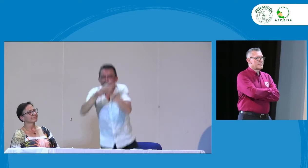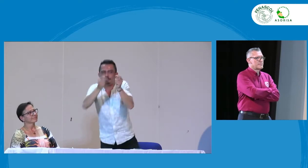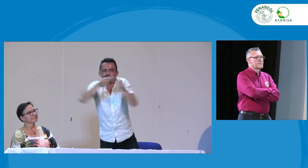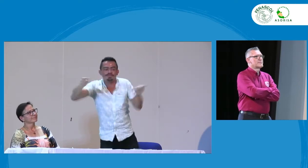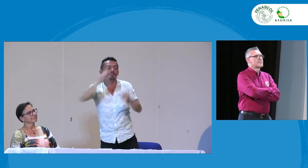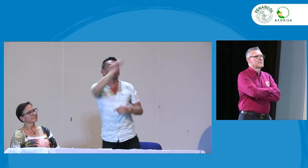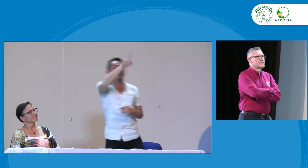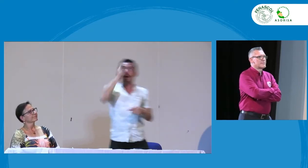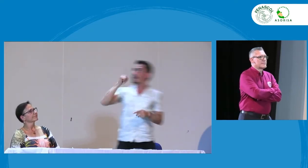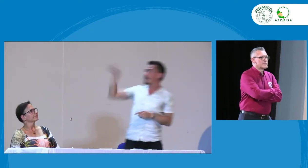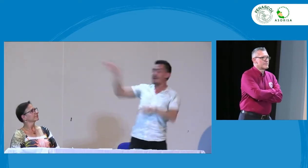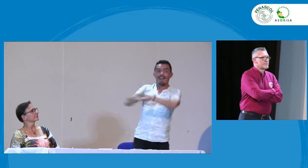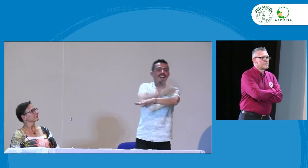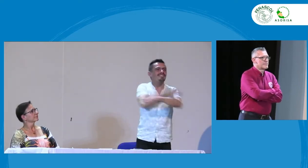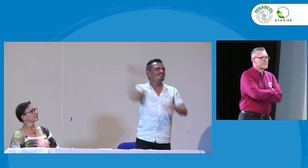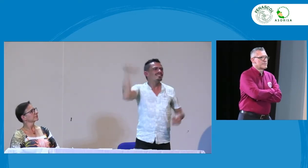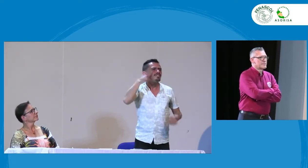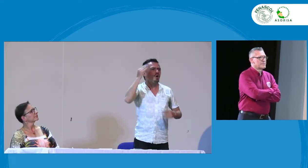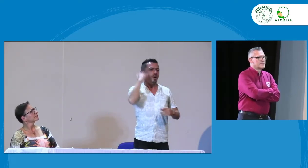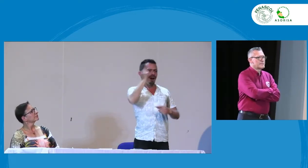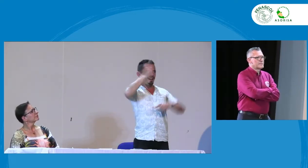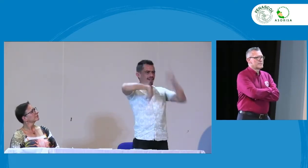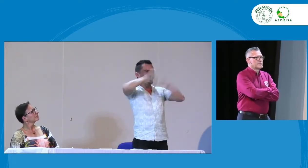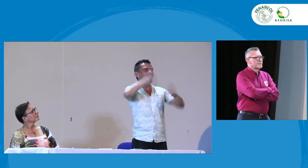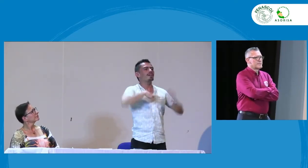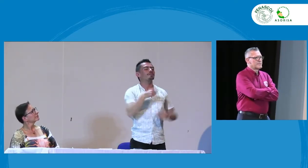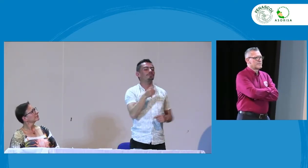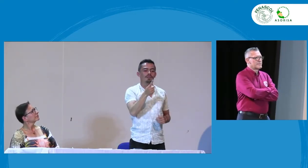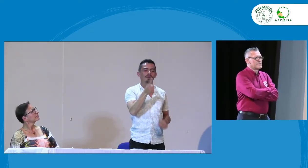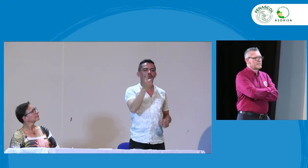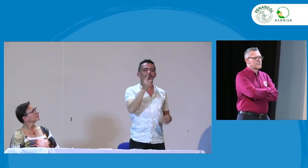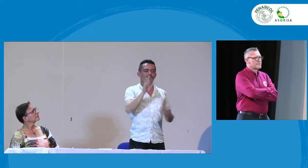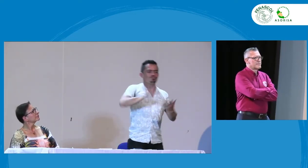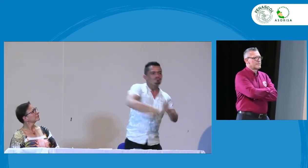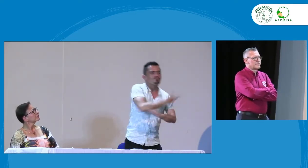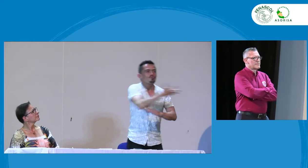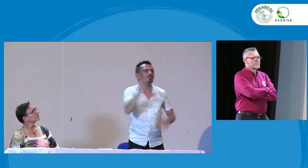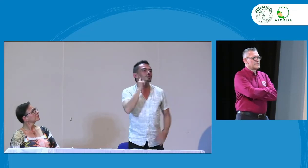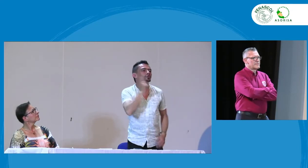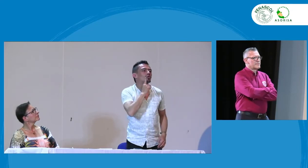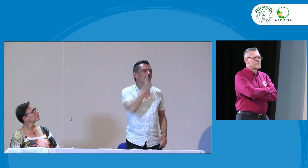protagonismo a la par y por supuesto queda claridad en cuál es el rol de cada uno de ellos